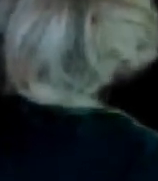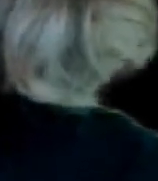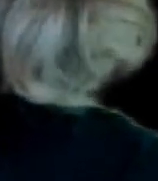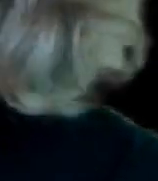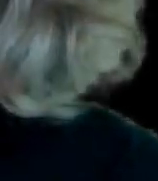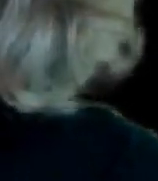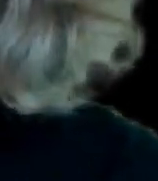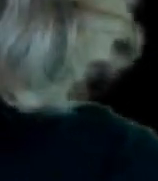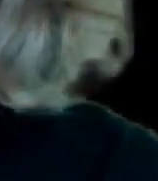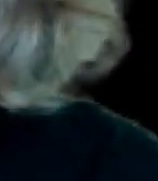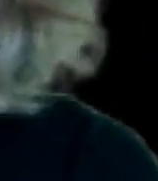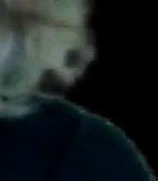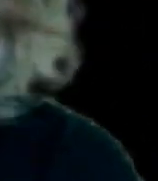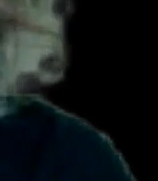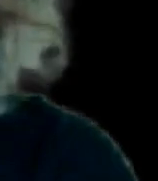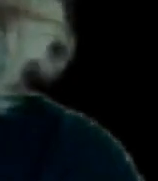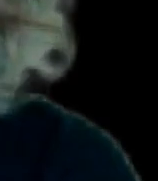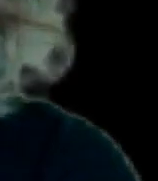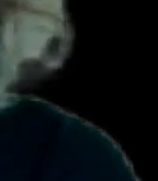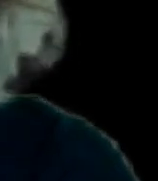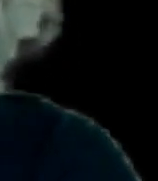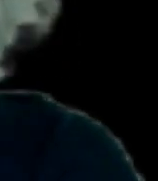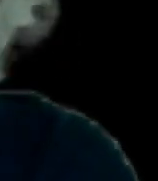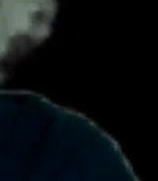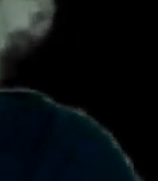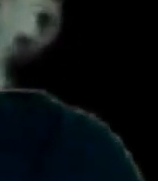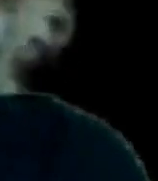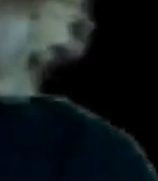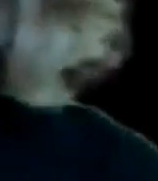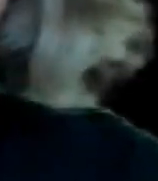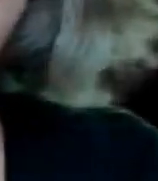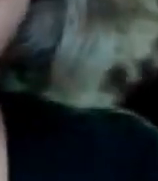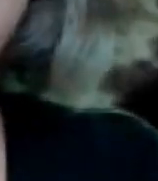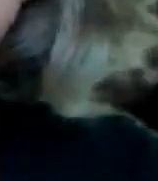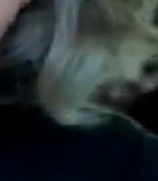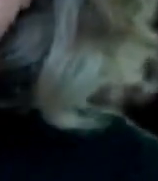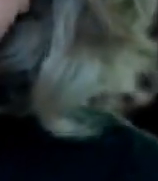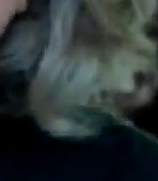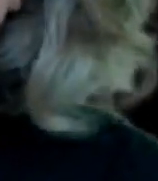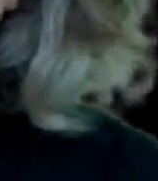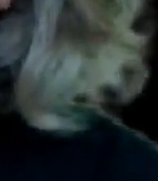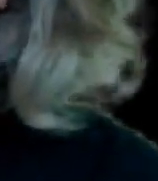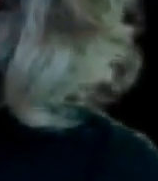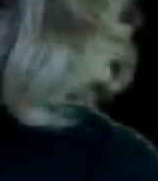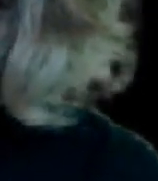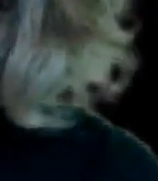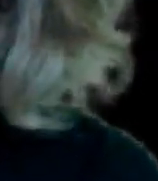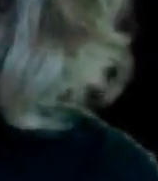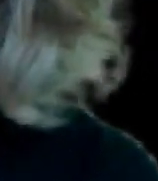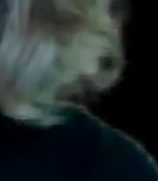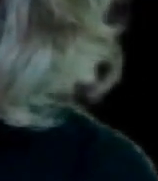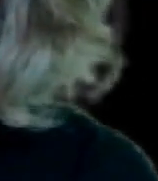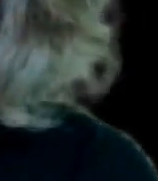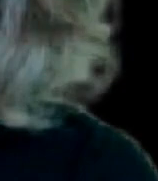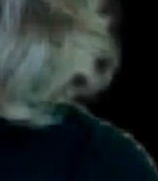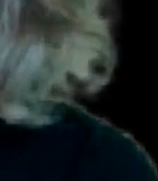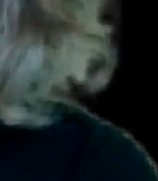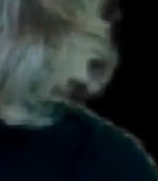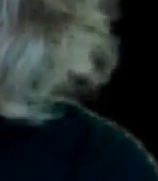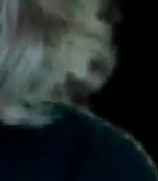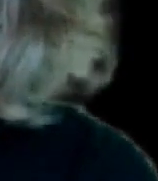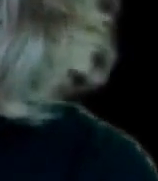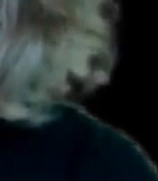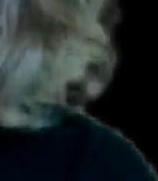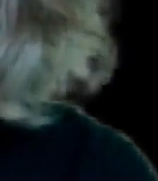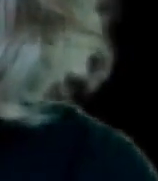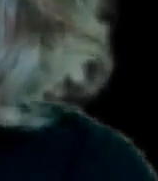presidente Pues bueno Que bueno Y si no Ya te tocará A ti Entrar a la mañanera Ojalá que si Puedas